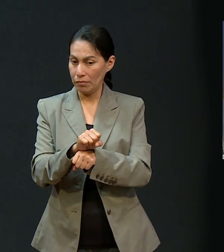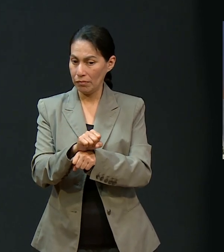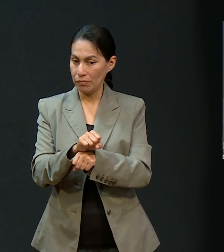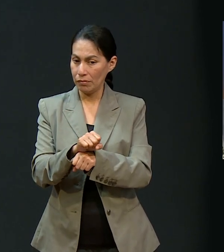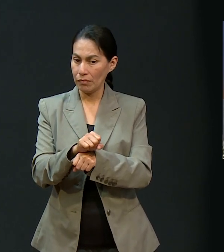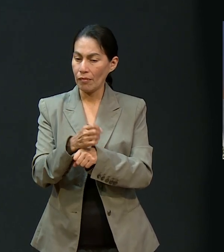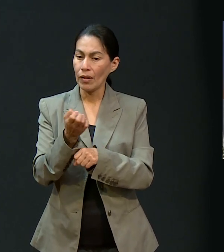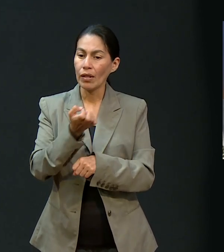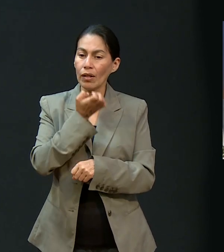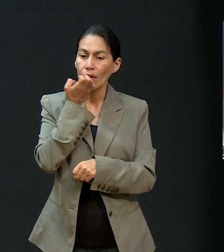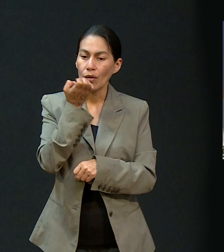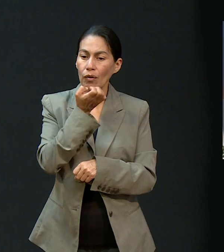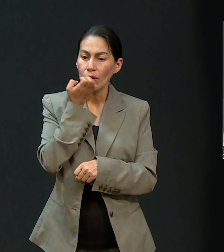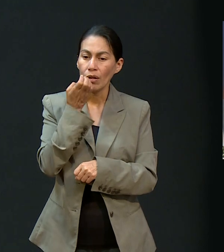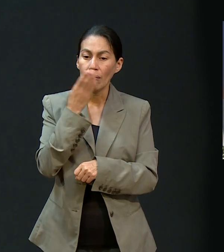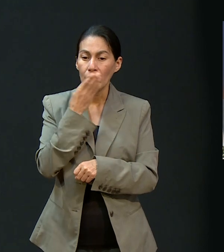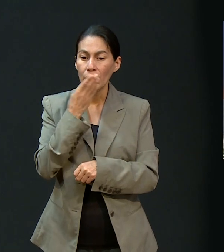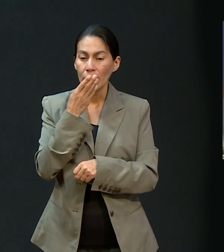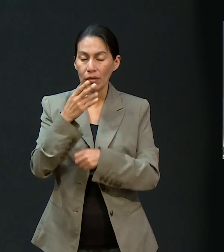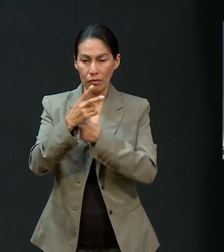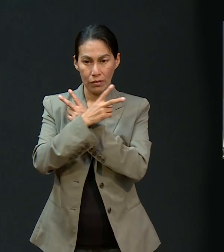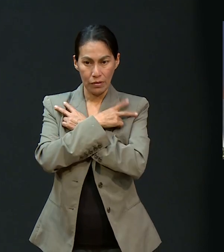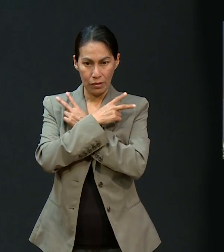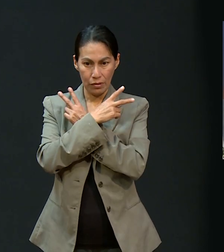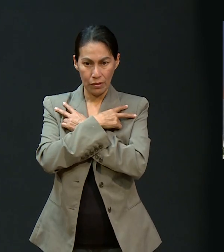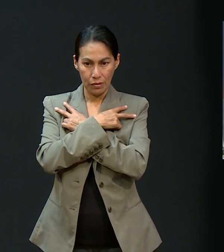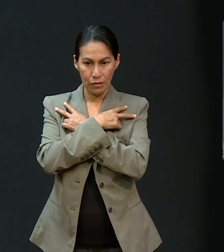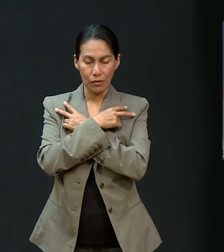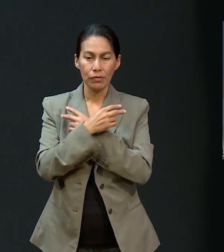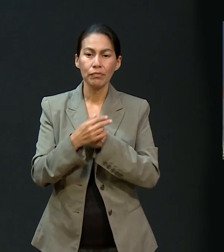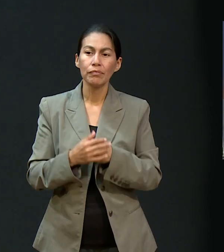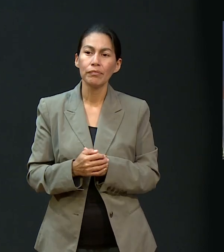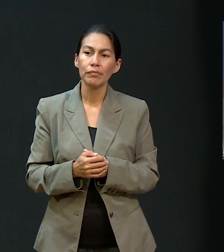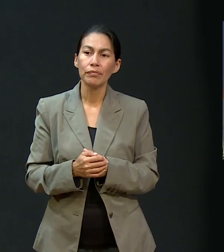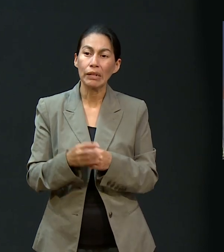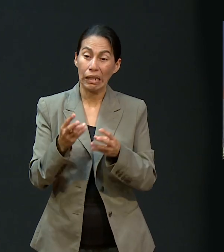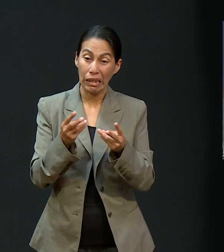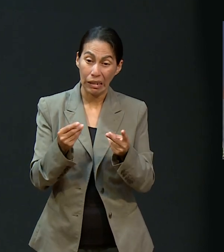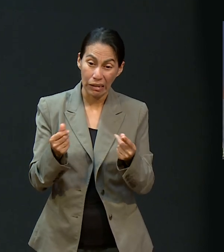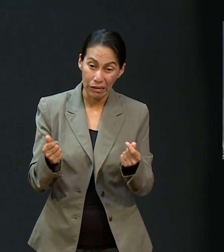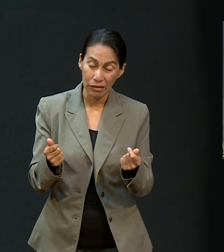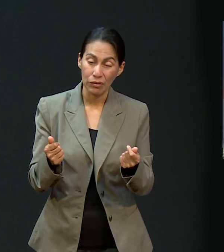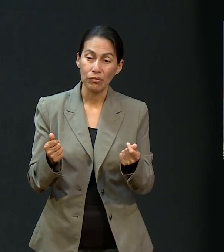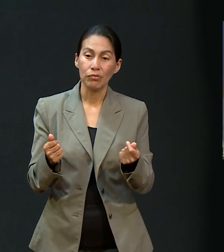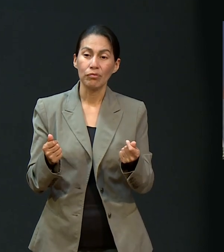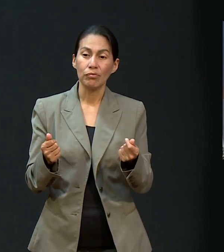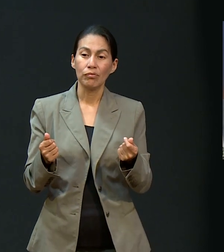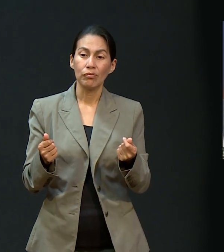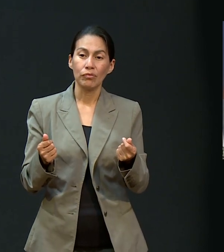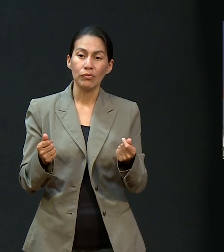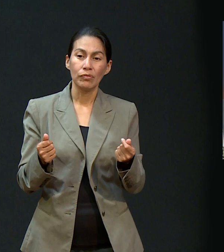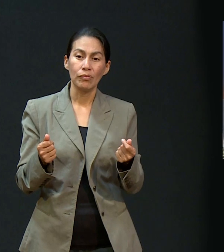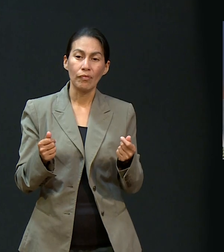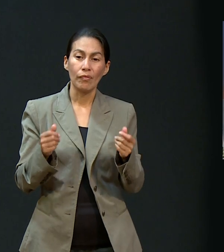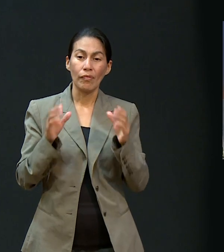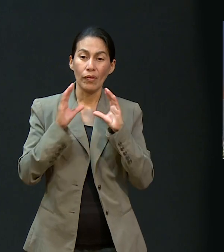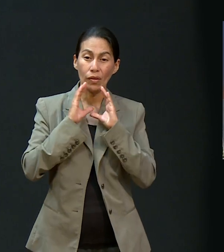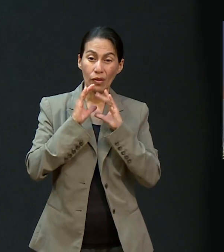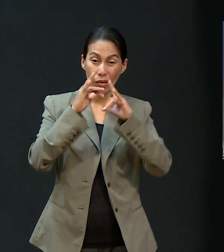Yo en esa semana en la iglesia organizamos una escuela bíblica de vacaciones. Entonces era como que habían